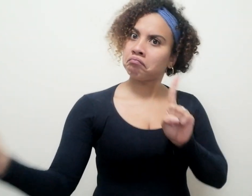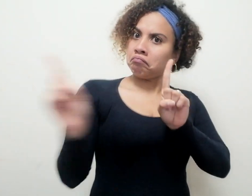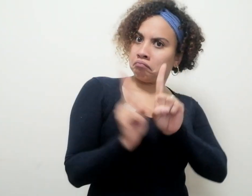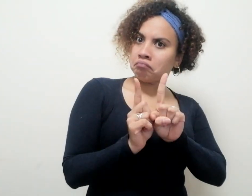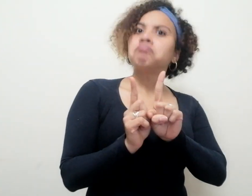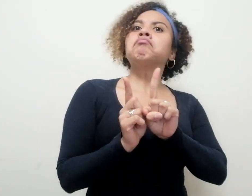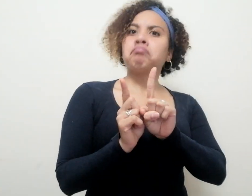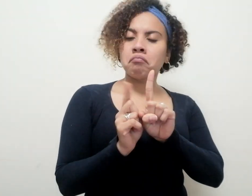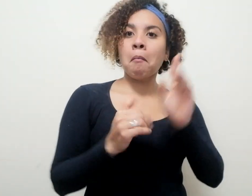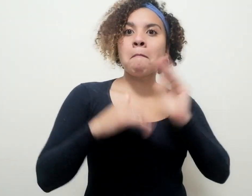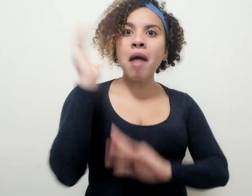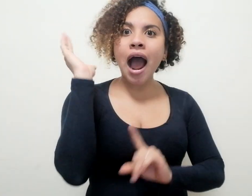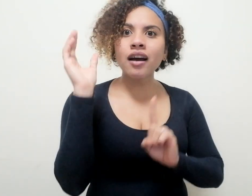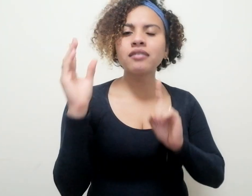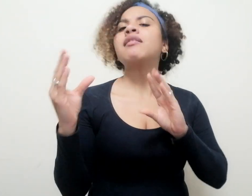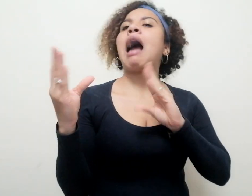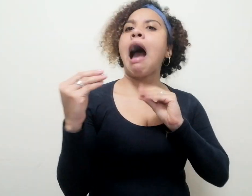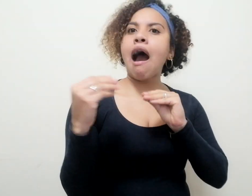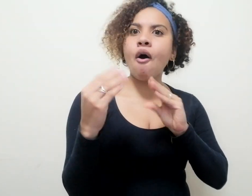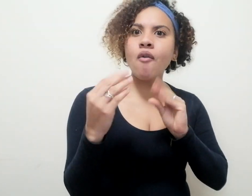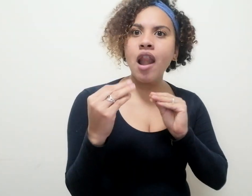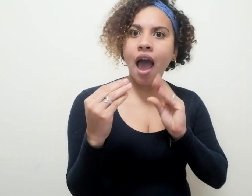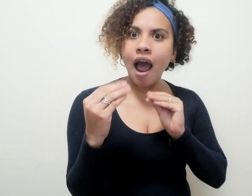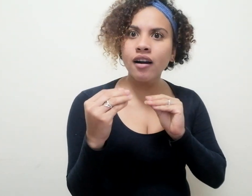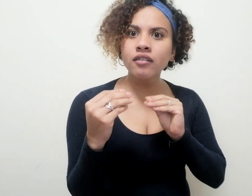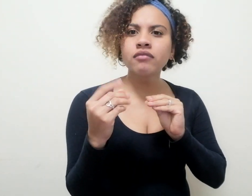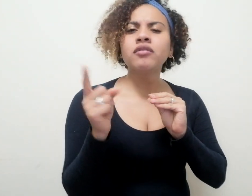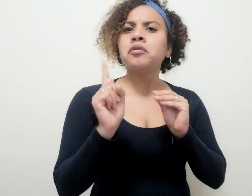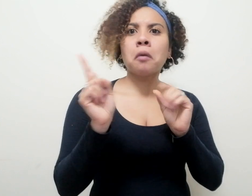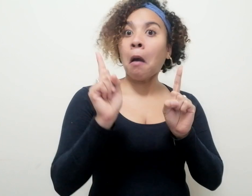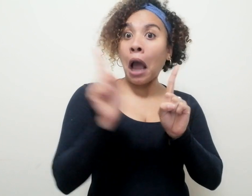de todavía un poco más al oído y no se movió de alguien.